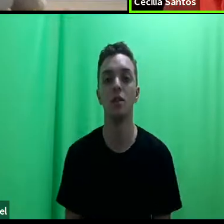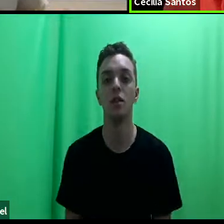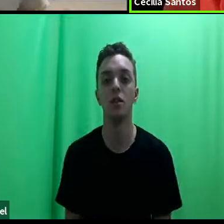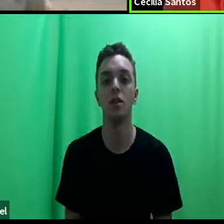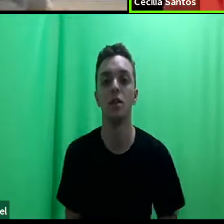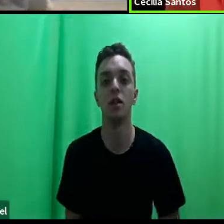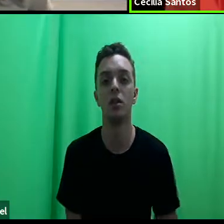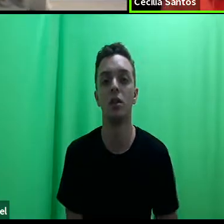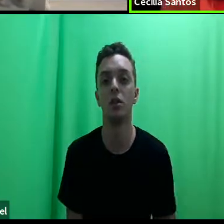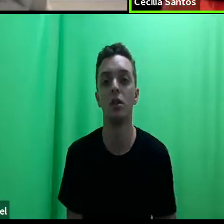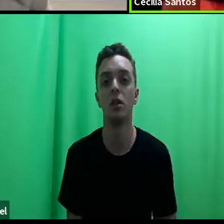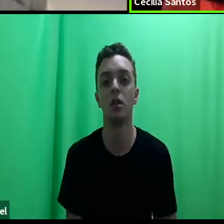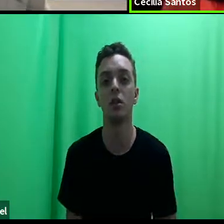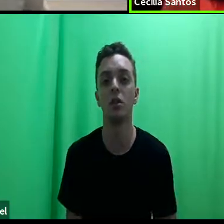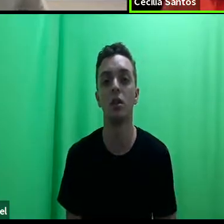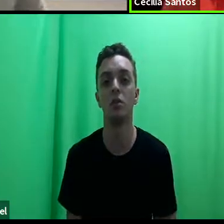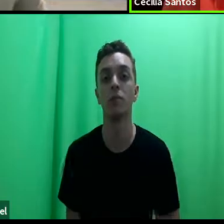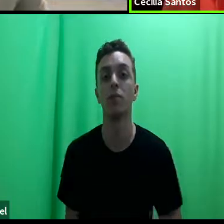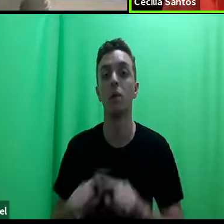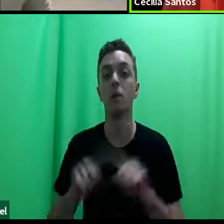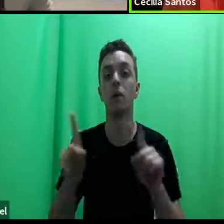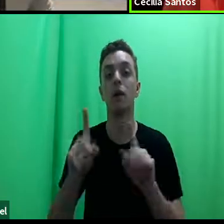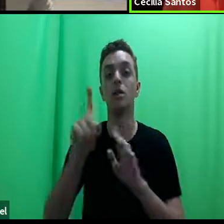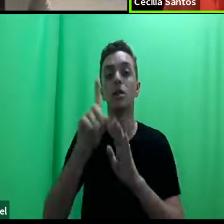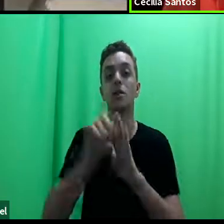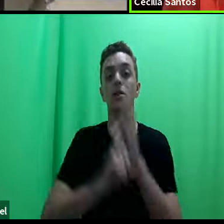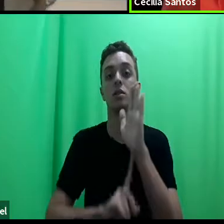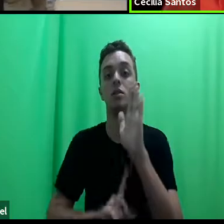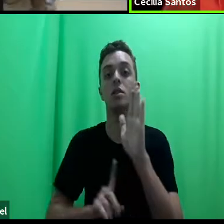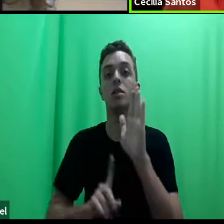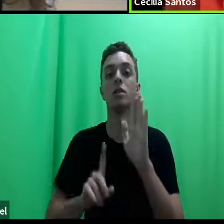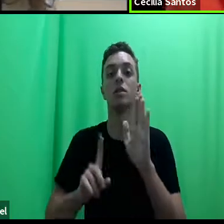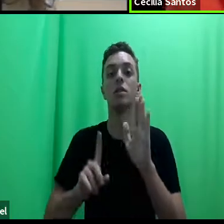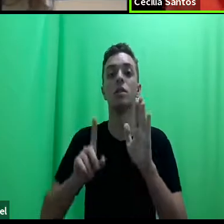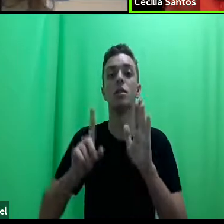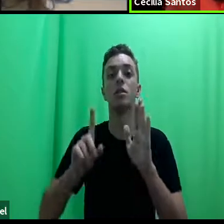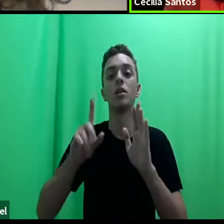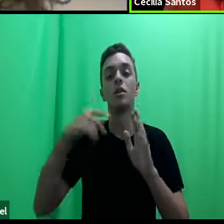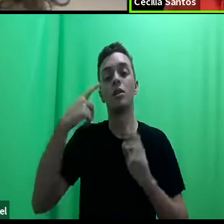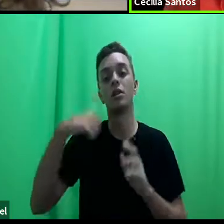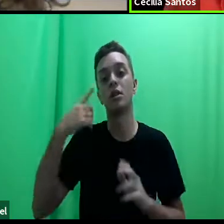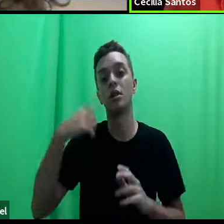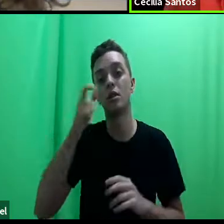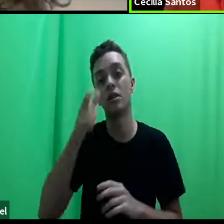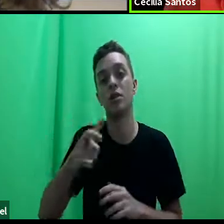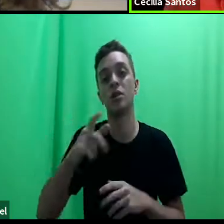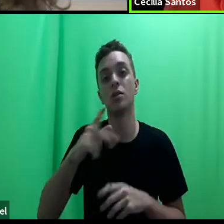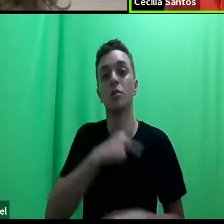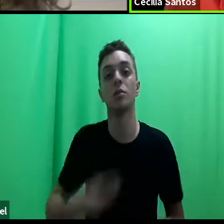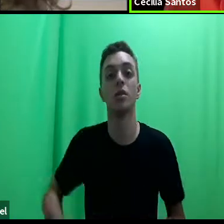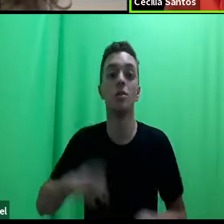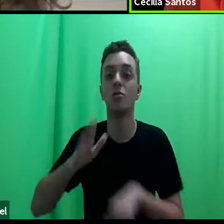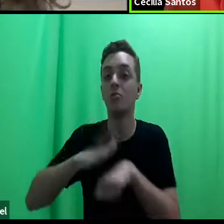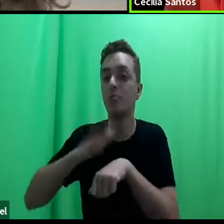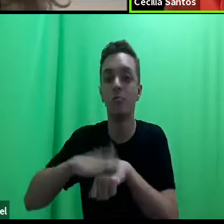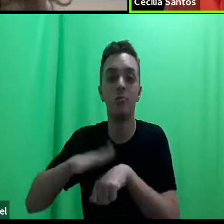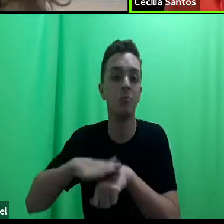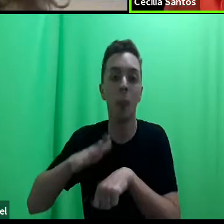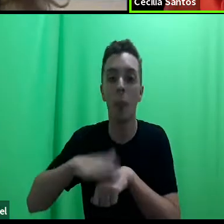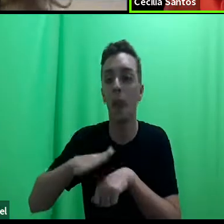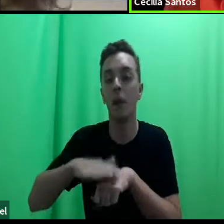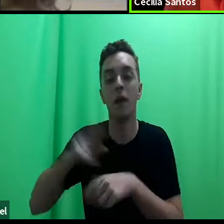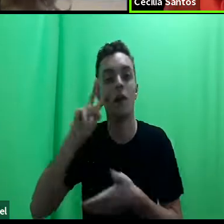Já a advocacia de interesse público, litígio estratégico, eles não fazem essa leitura, então,